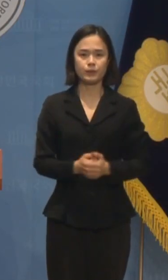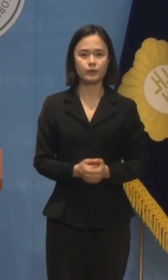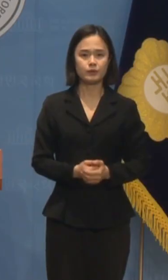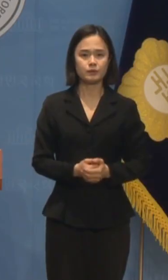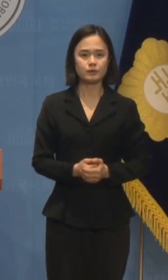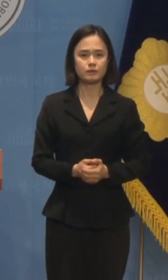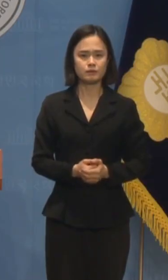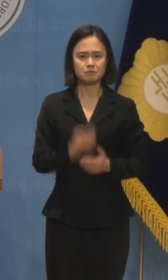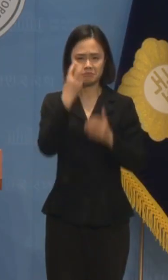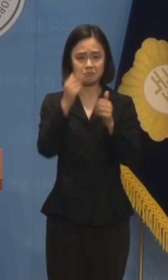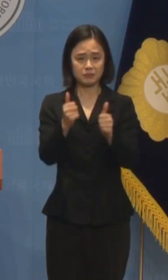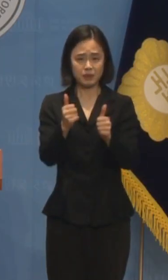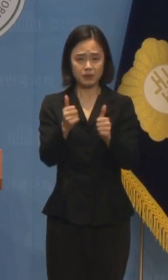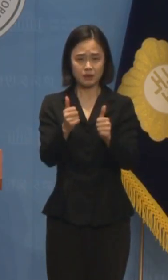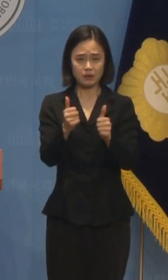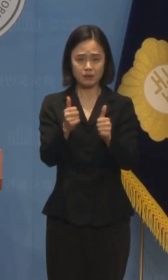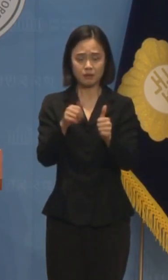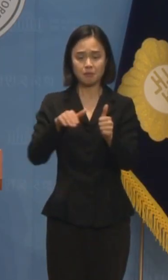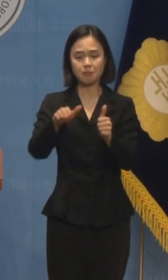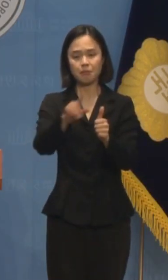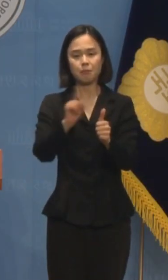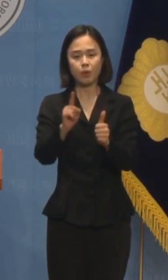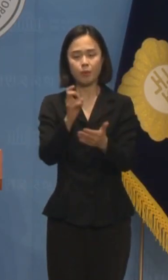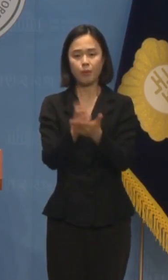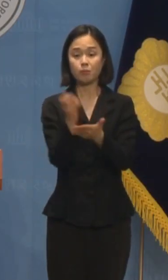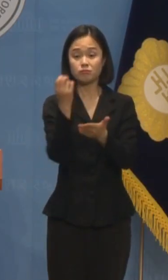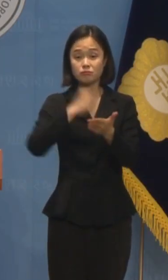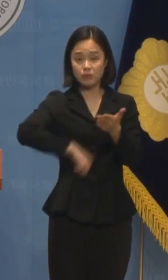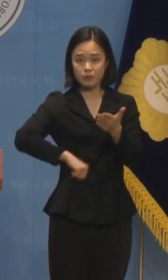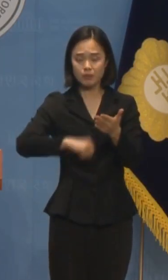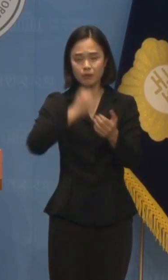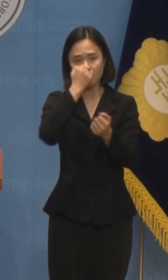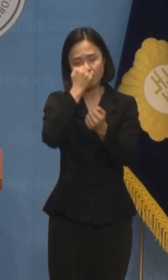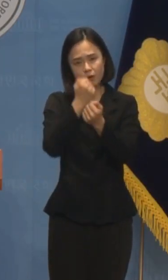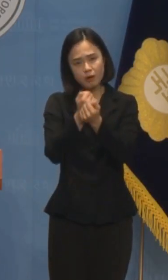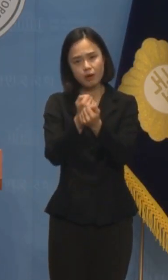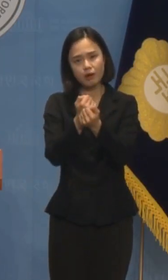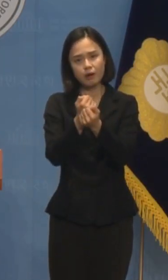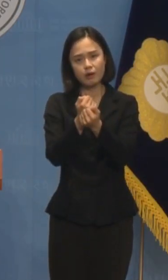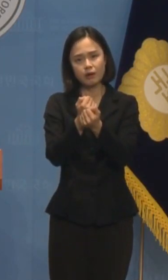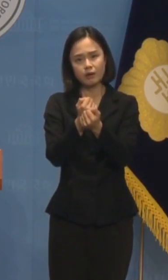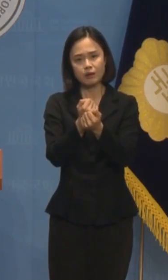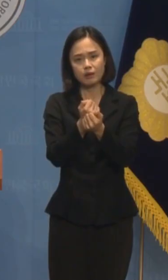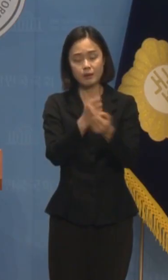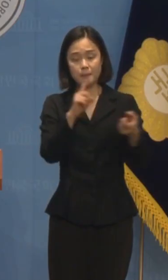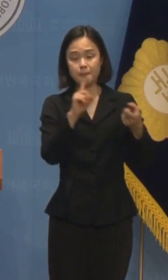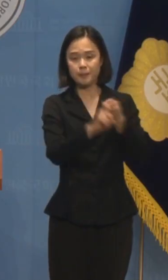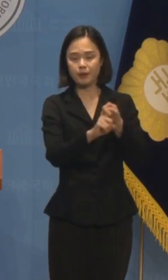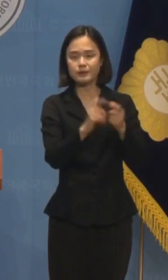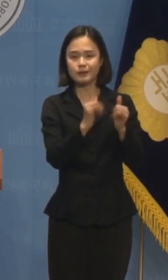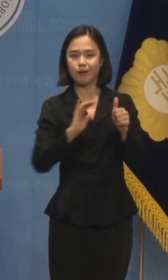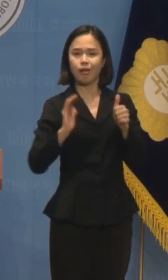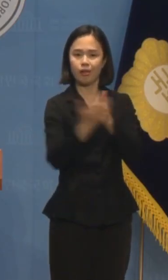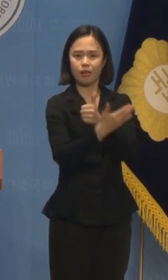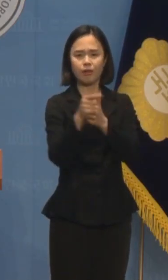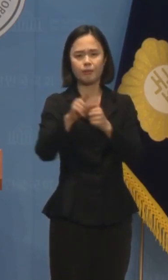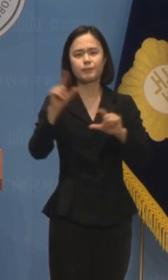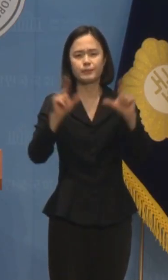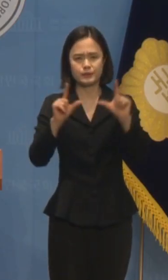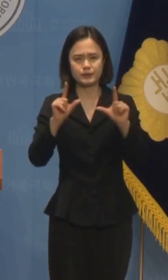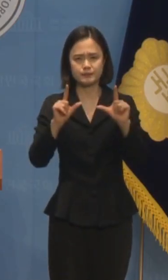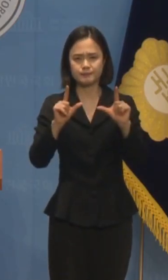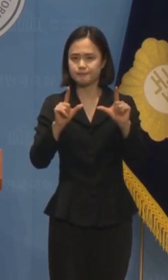제식구 감싸기로 아무런 처벌을 받지 않는 검사를 상대로 국회는 단호히 탄핵소추하는 것이